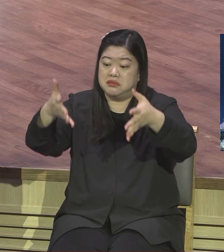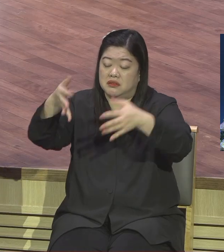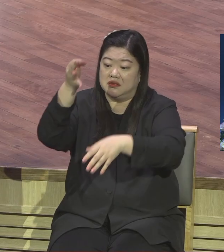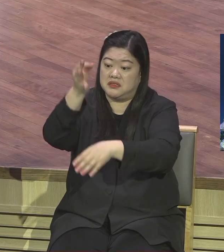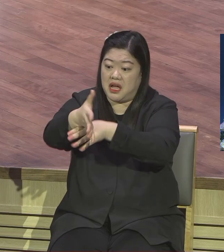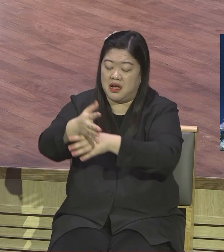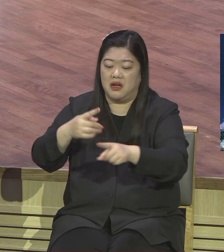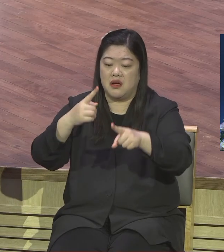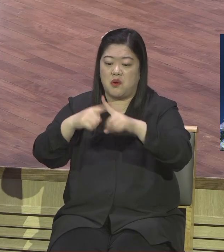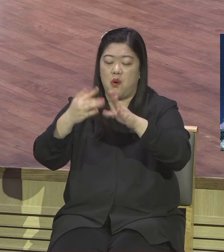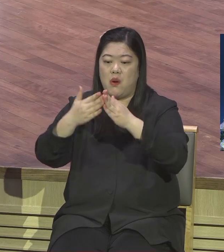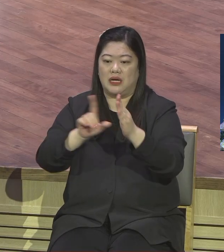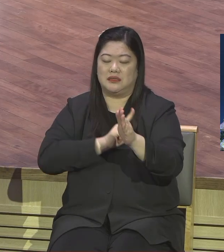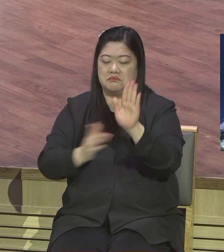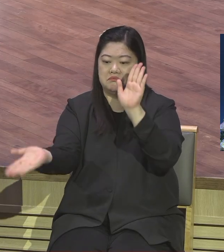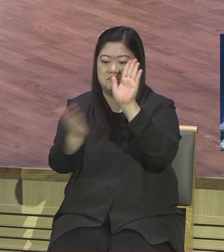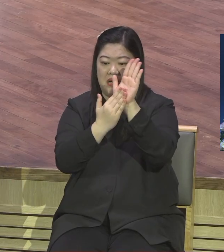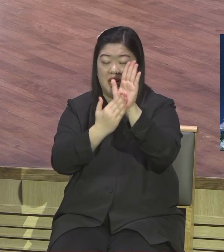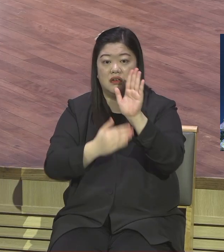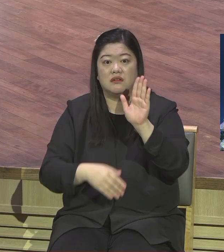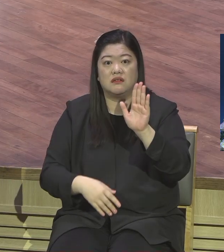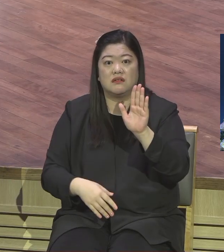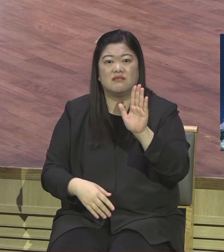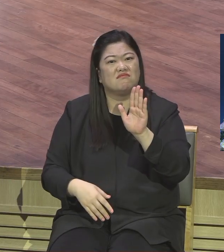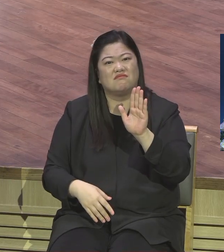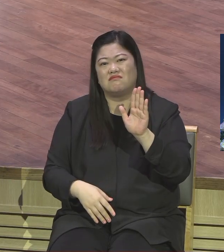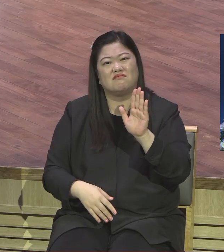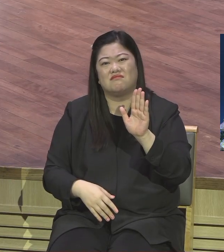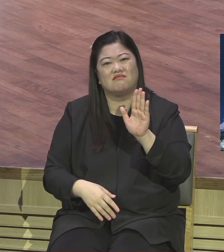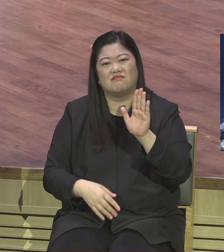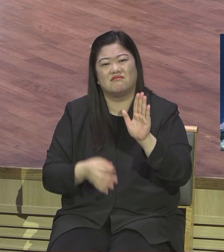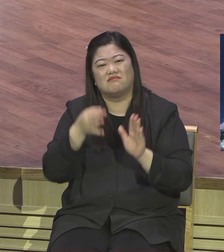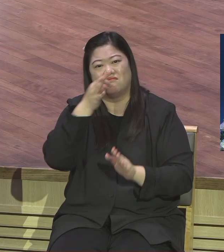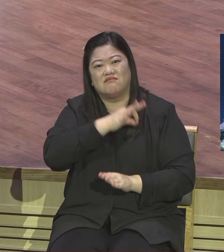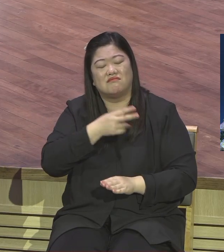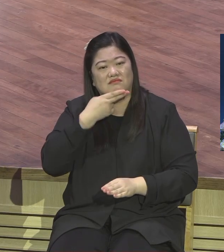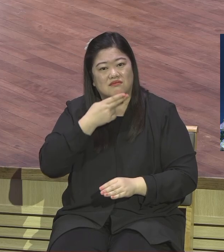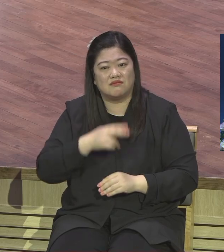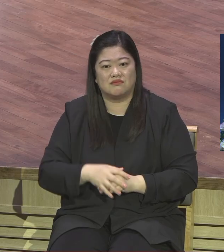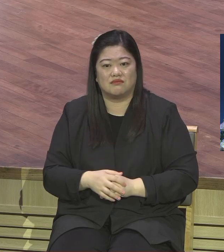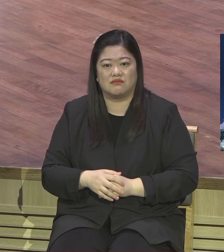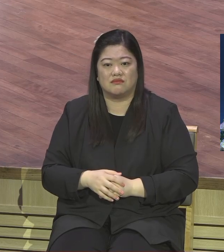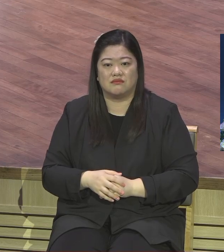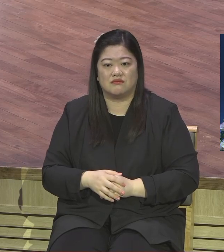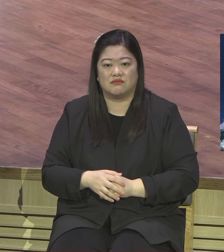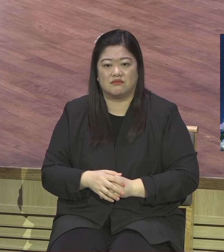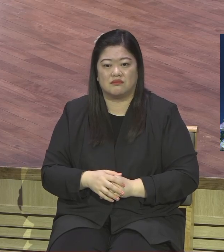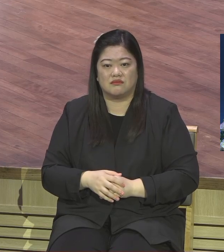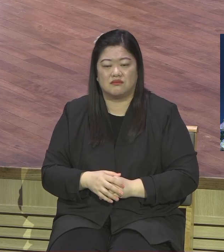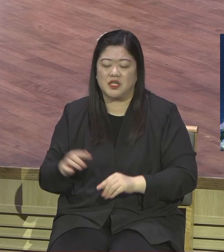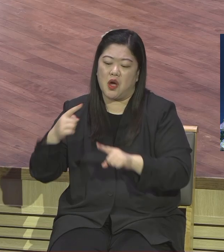한국교회의 80%가 싸워가 세워진 교회에요 야 이 기분 나쁘다 나가자 우리끼리 세우자